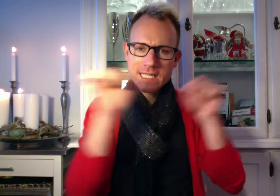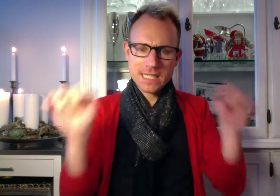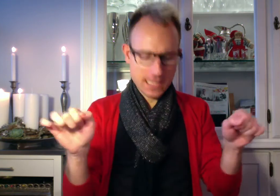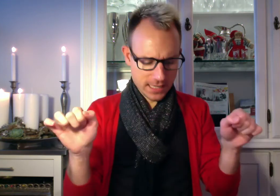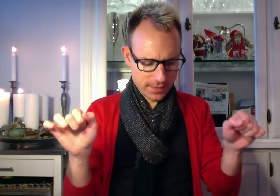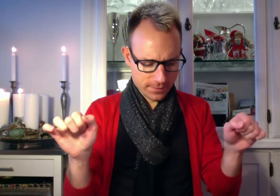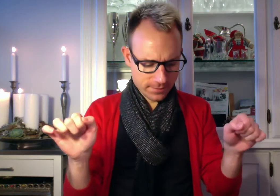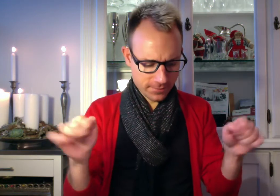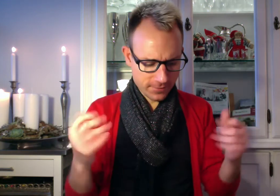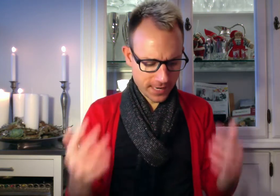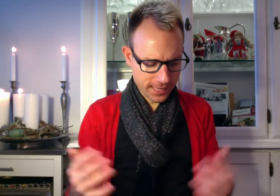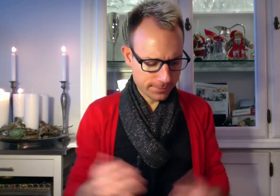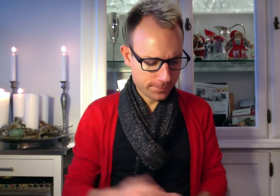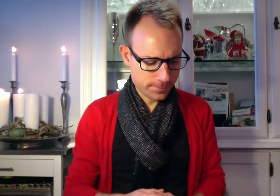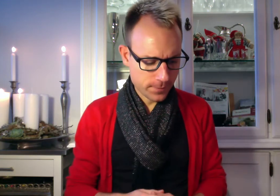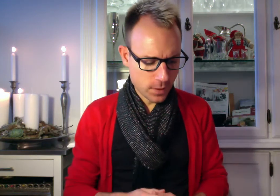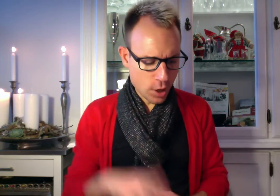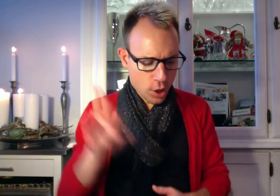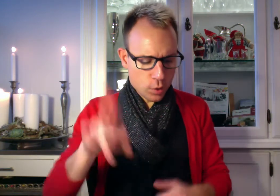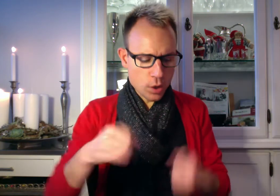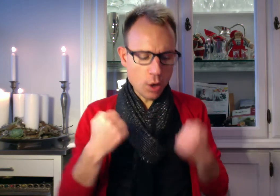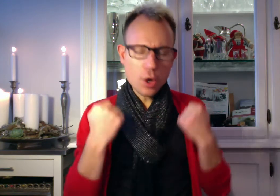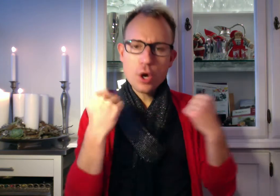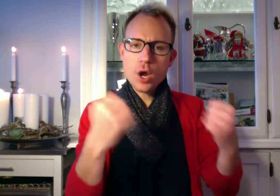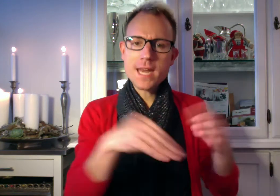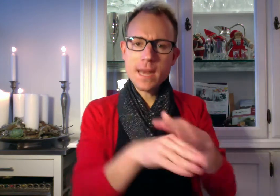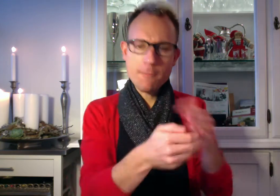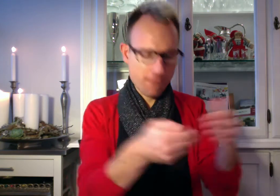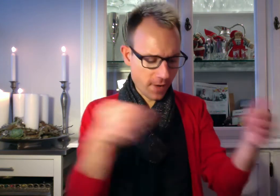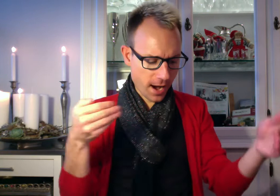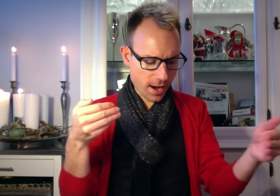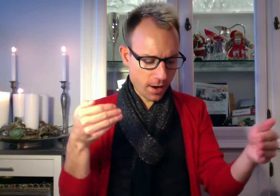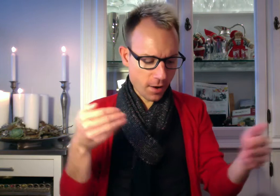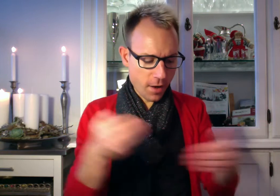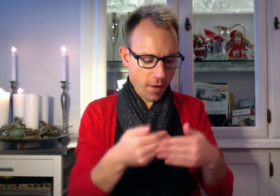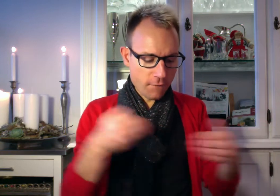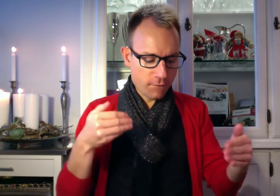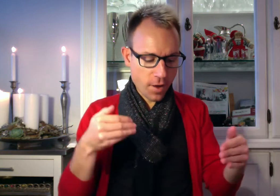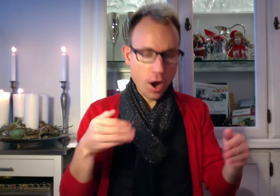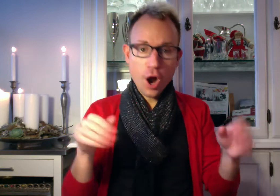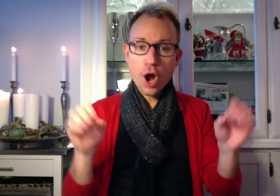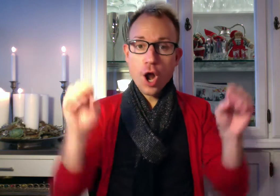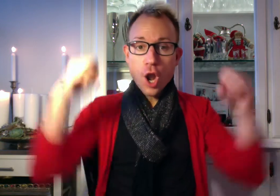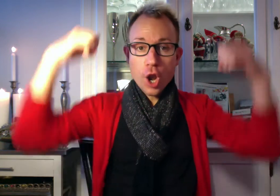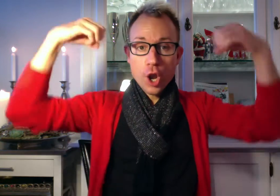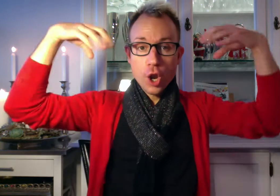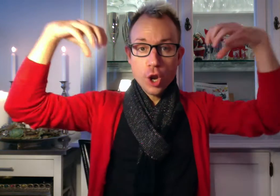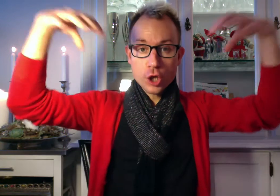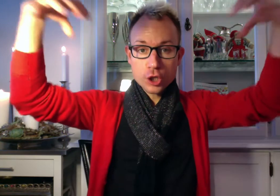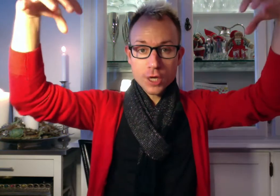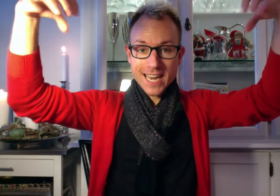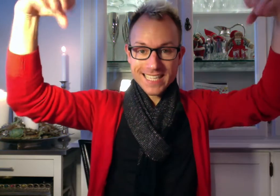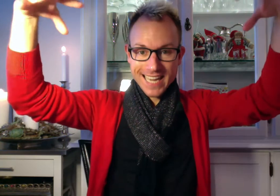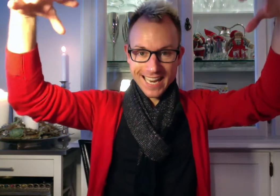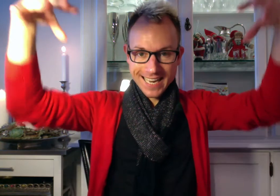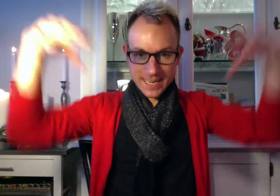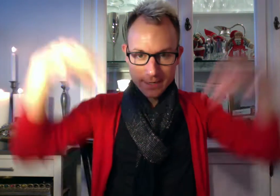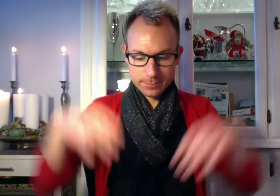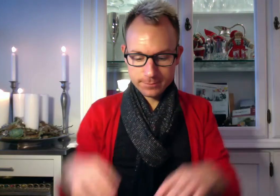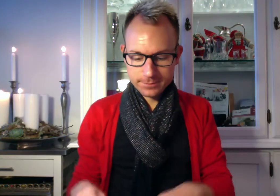tid fra. Du kan jo køre hjemmefra før lysterne er tændt.